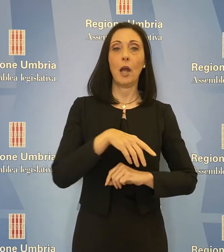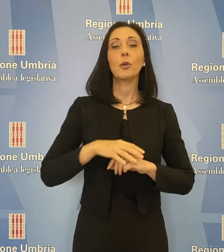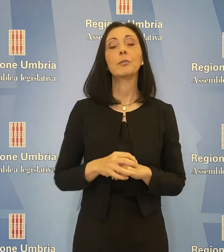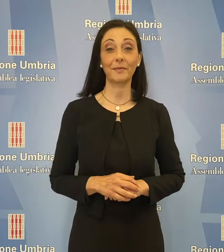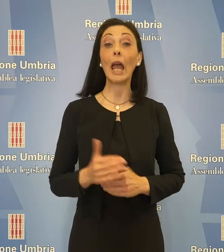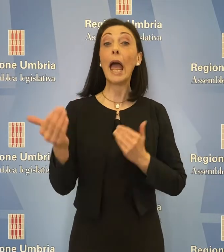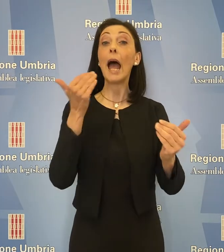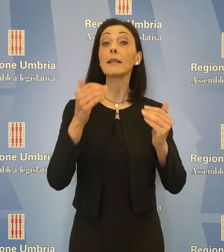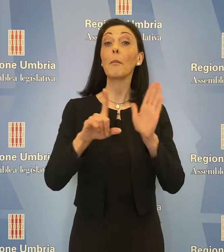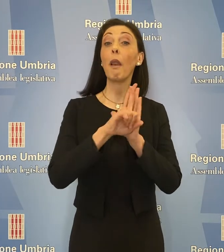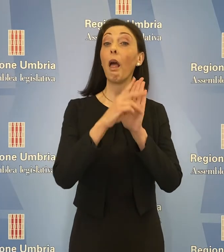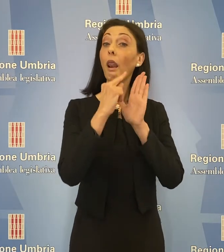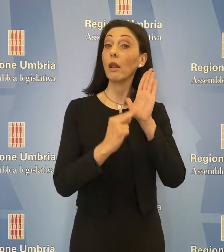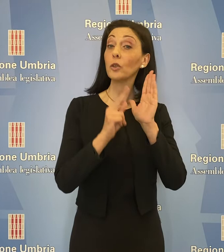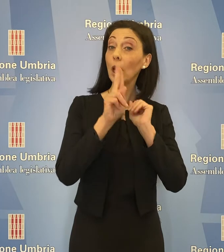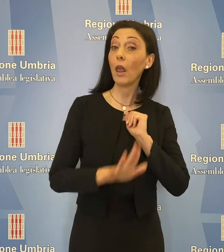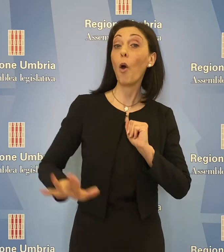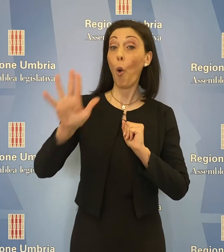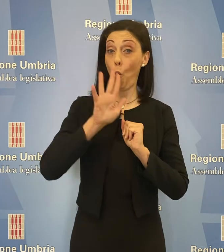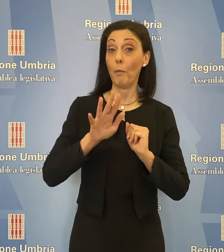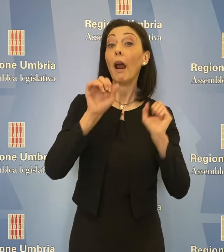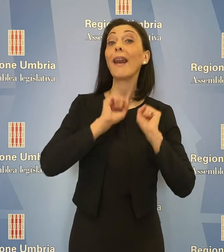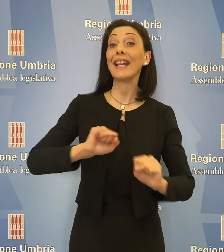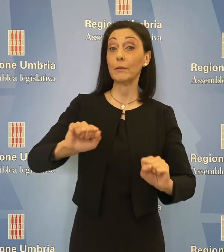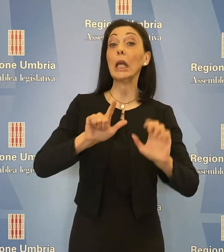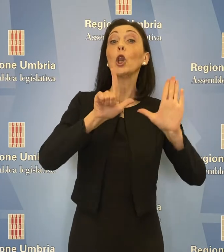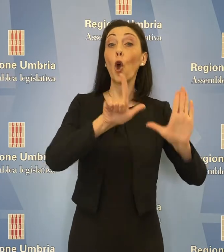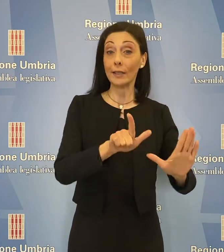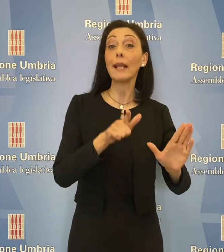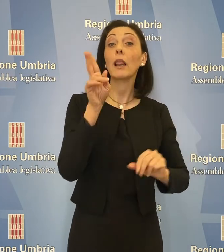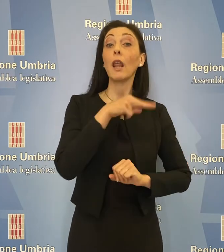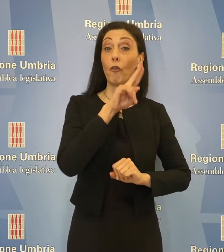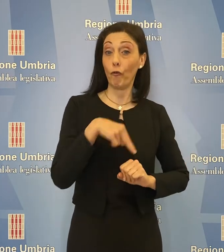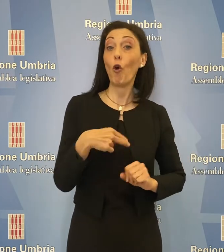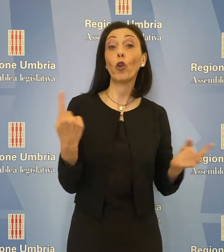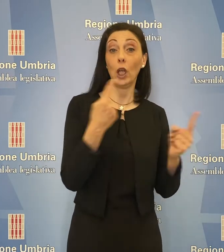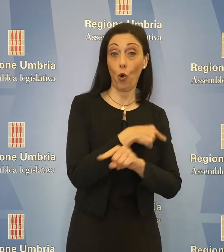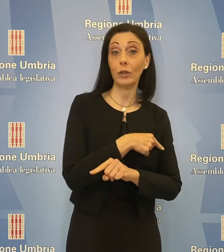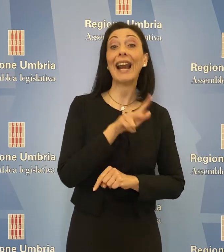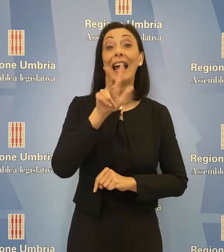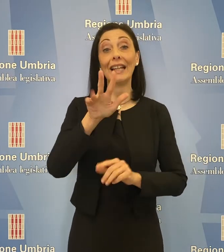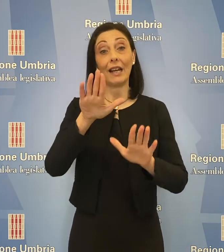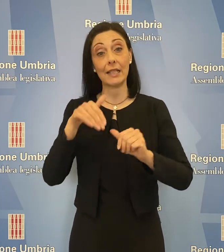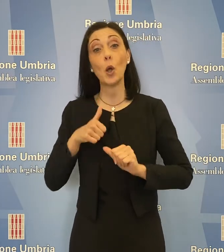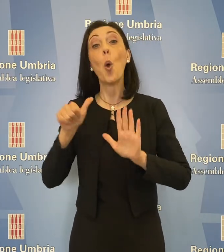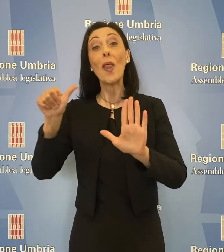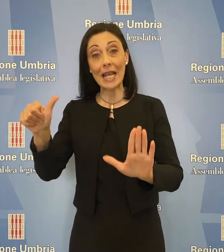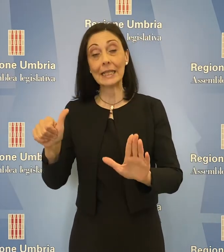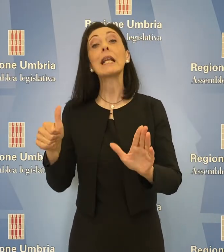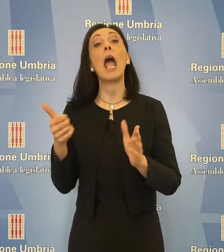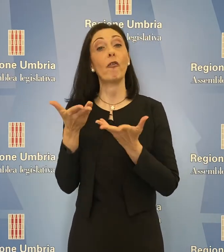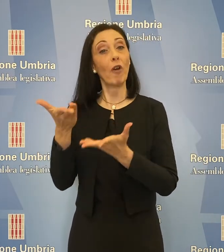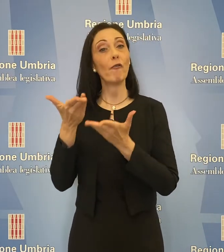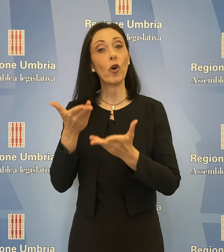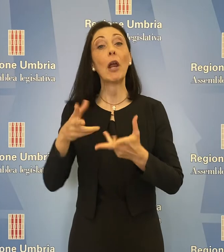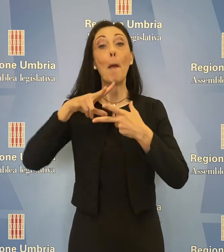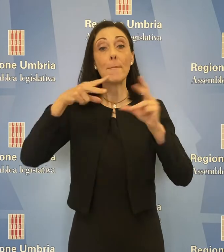L'Assemblea legislativa dell'Umbria ha respinto con sette voti contrari, tre assenuti e sei favorevoli, Meloni, Paparelli,